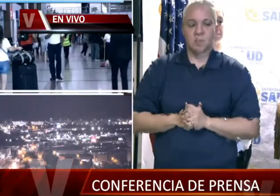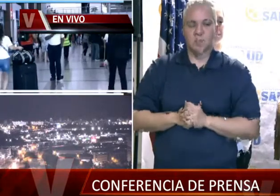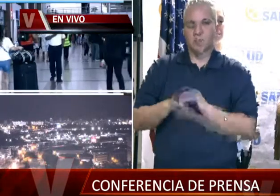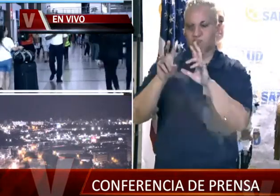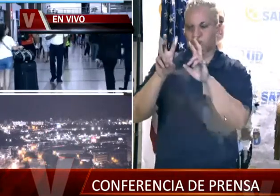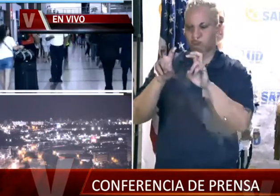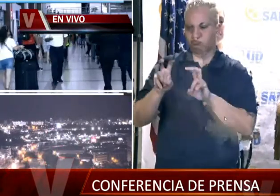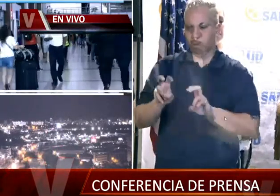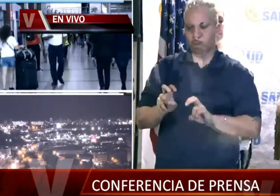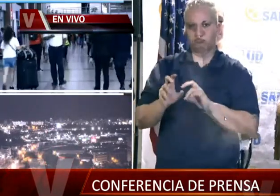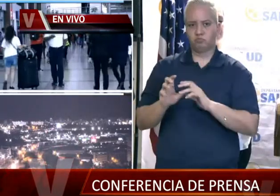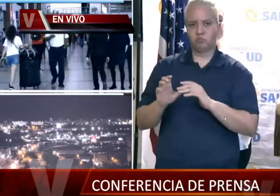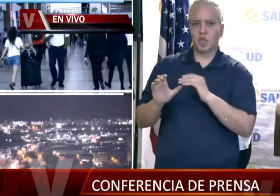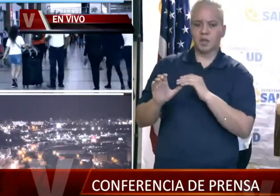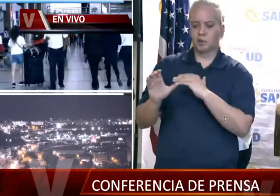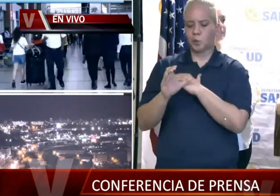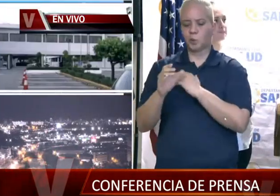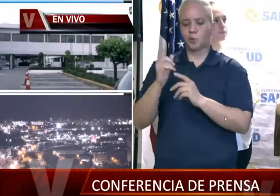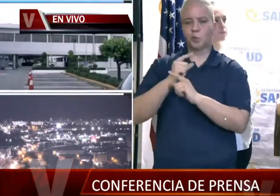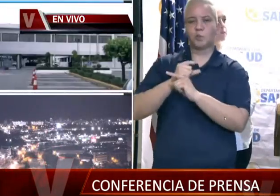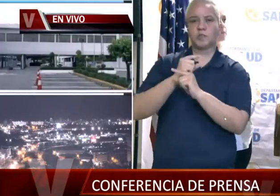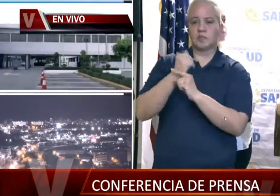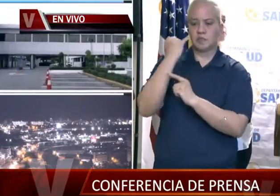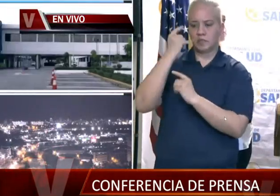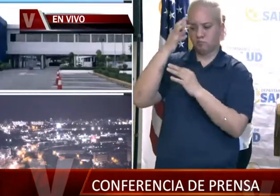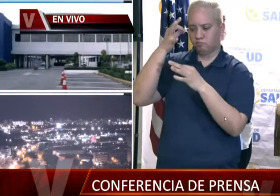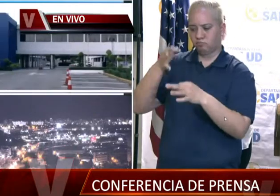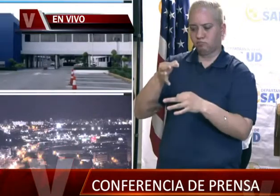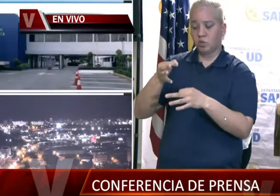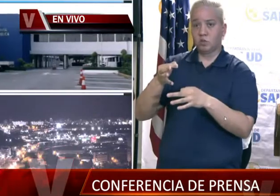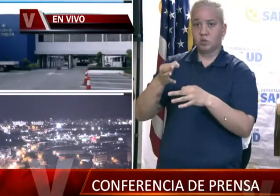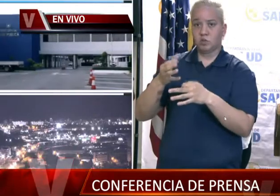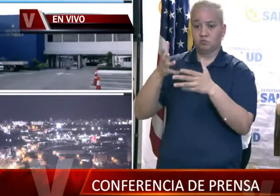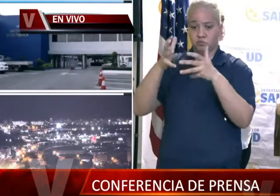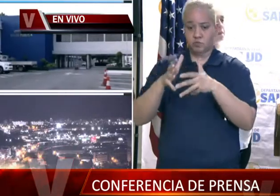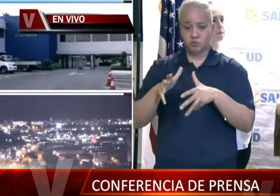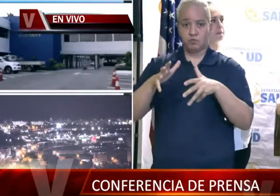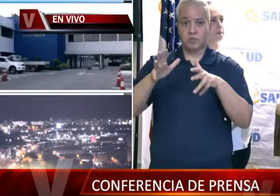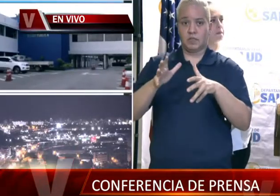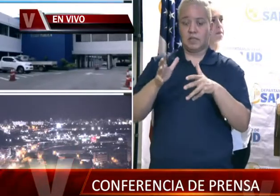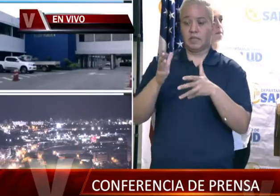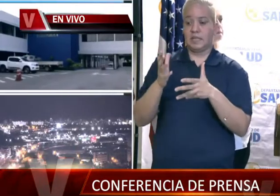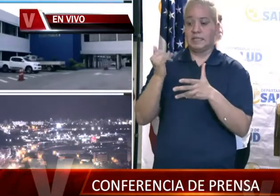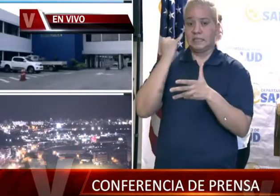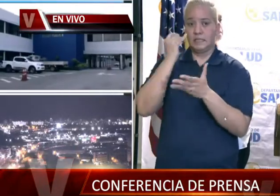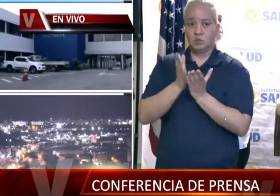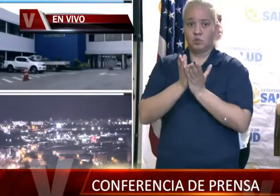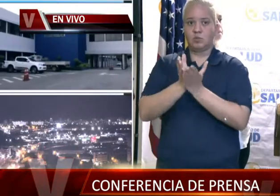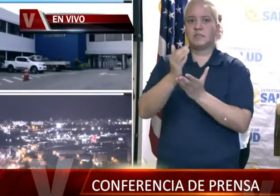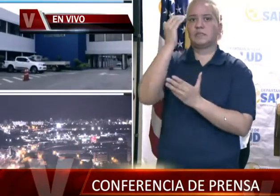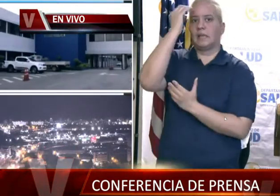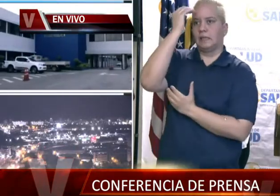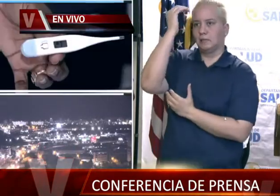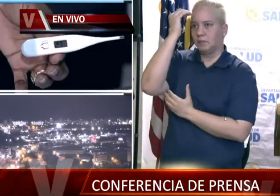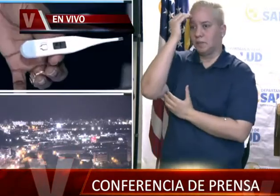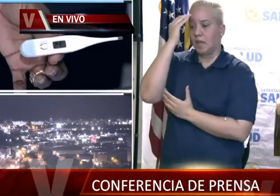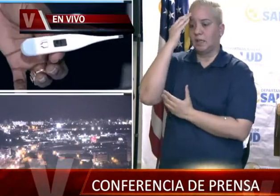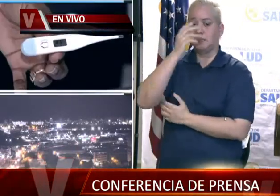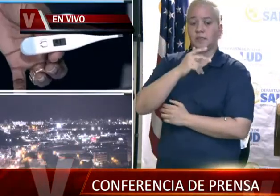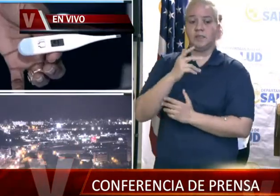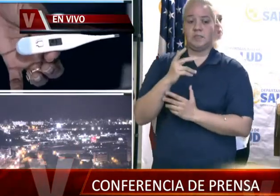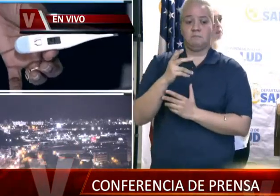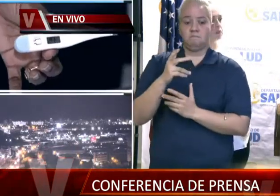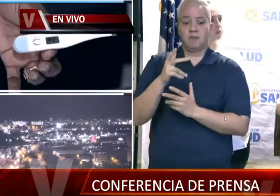haciendo el Coast Guard, si se determina y se concluye que la línea crucero sabía que este pasajero tenía unos